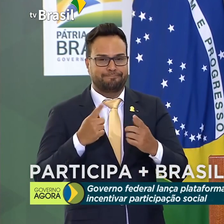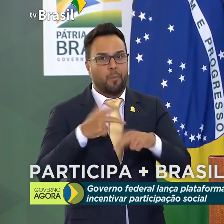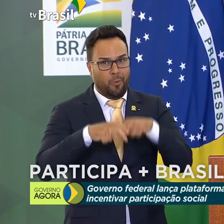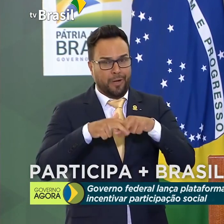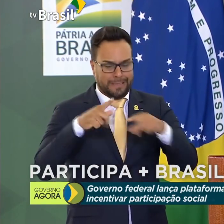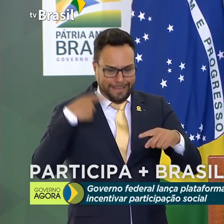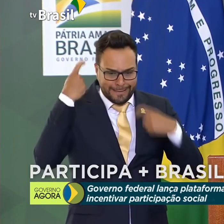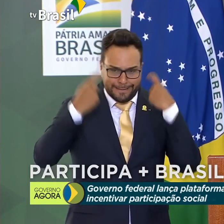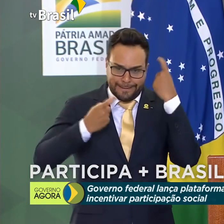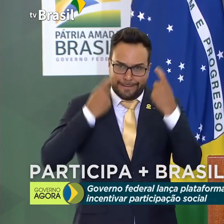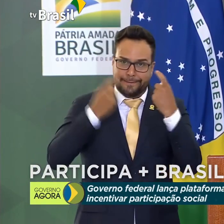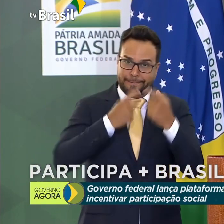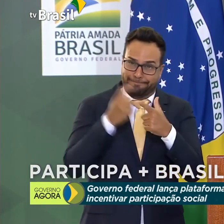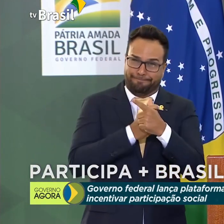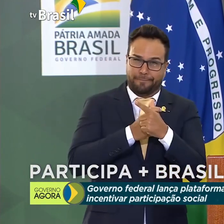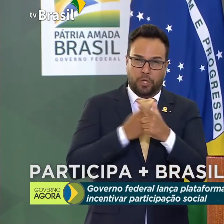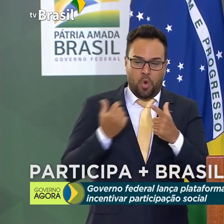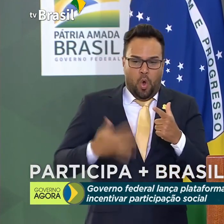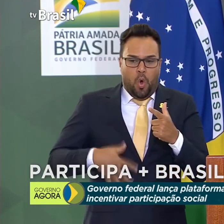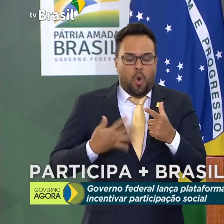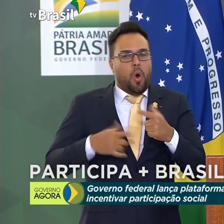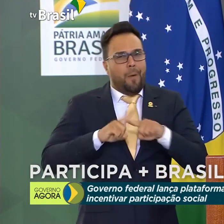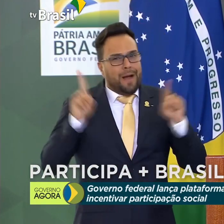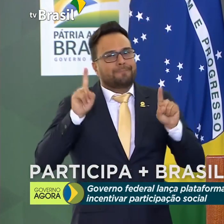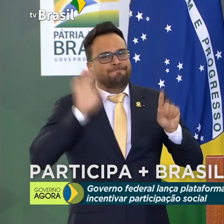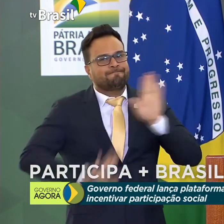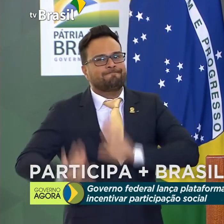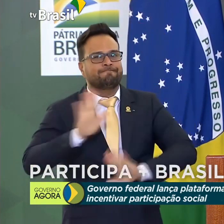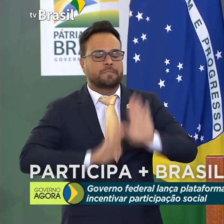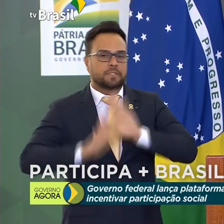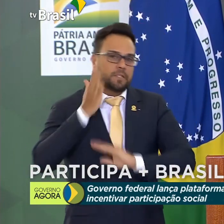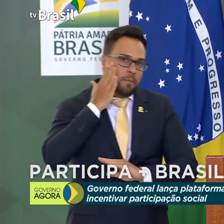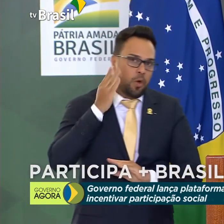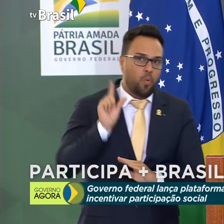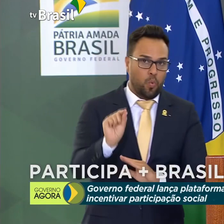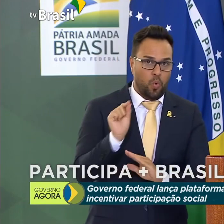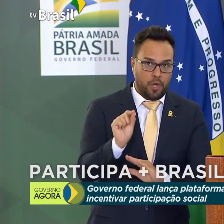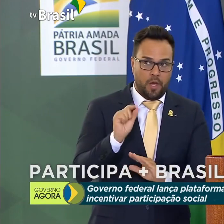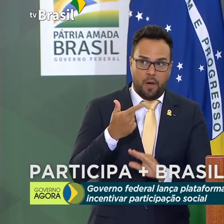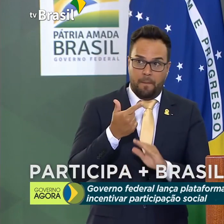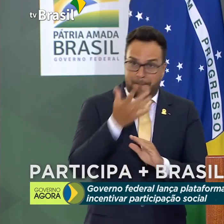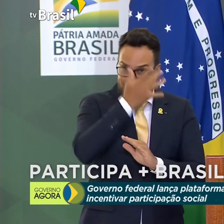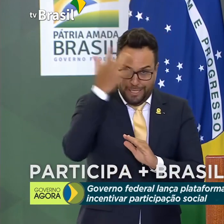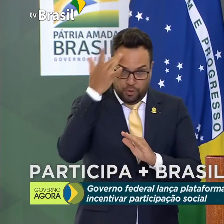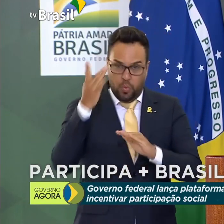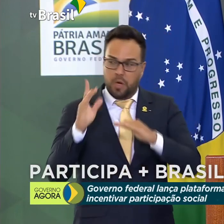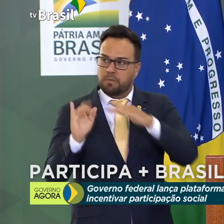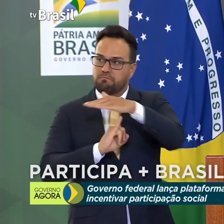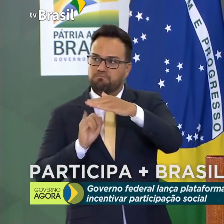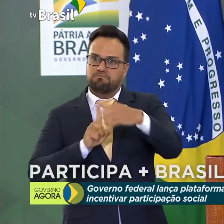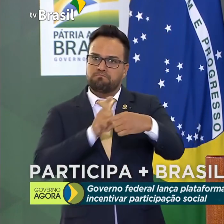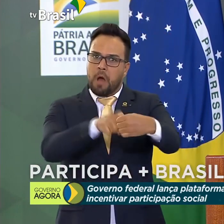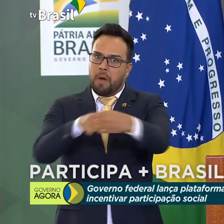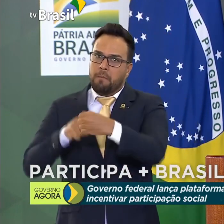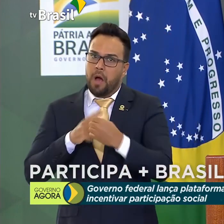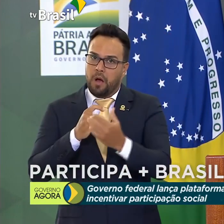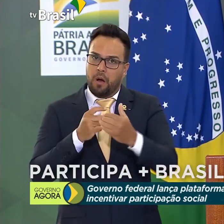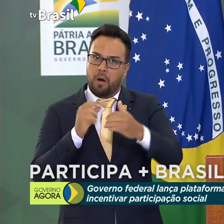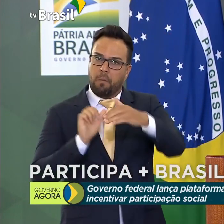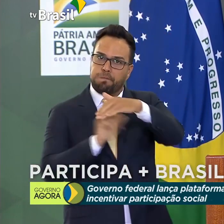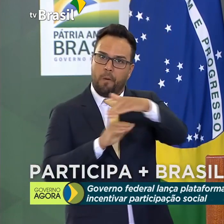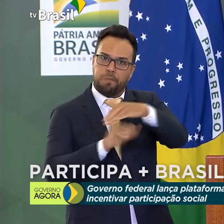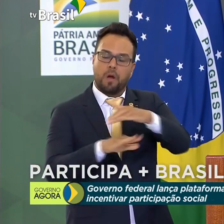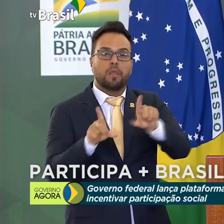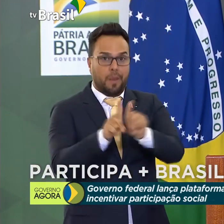Temos um cuidado muito grande com o mercado, com os investidores e com os contratos, que devem ser